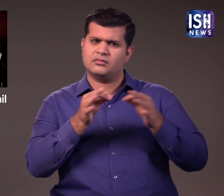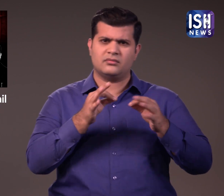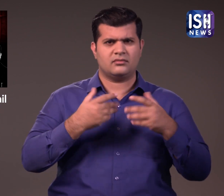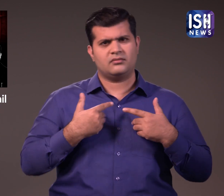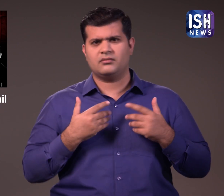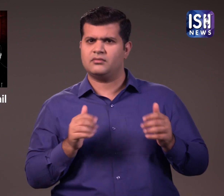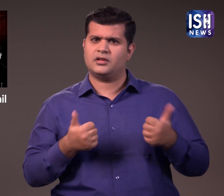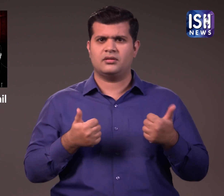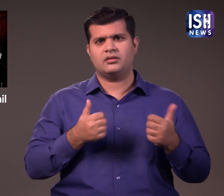है